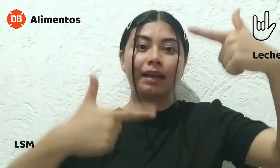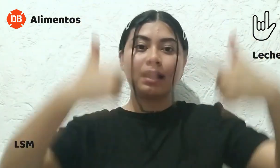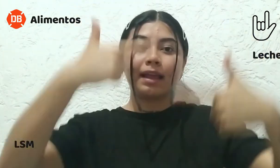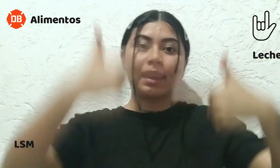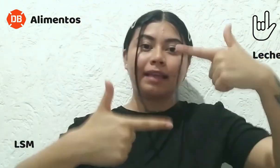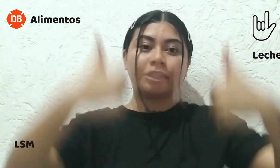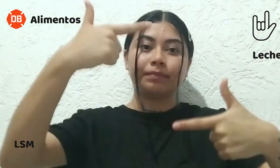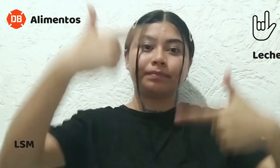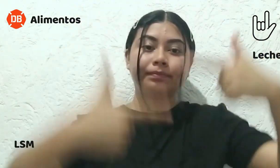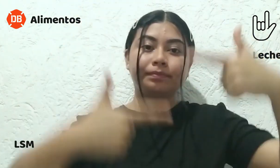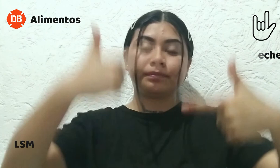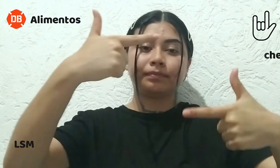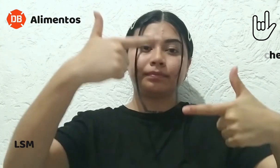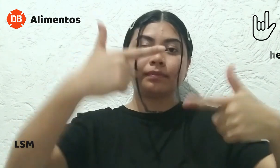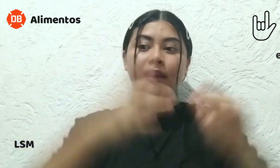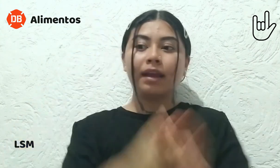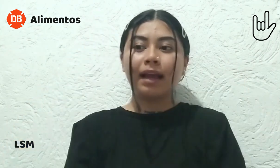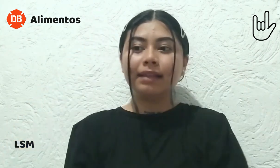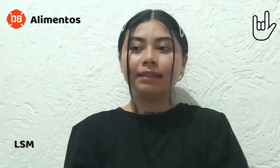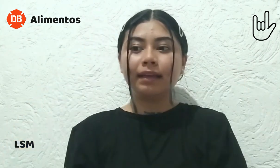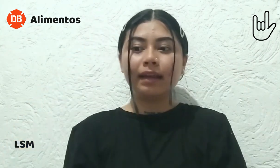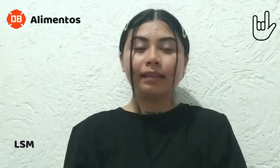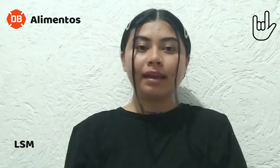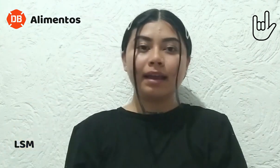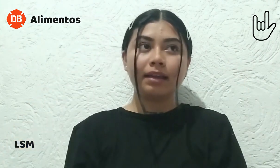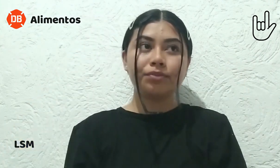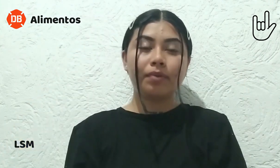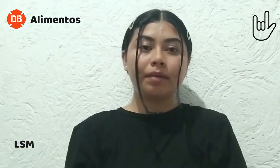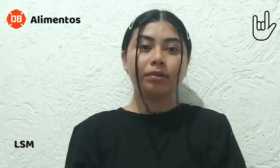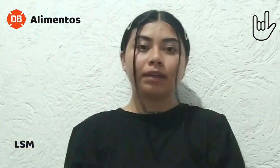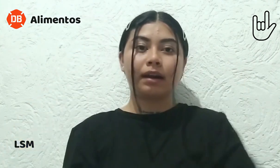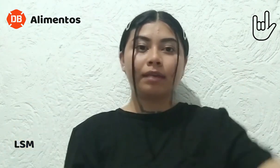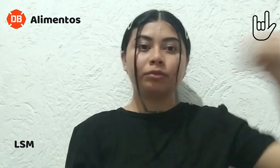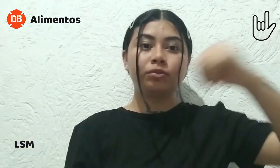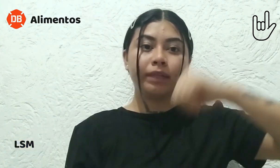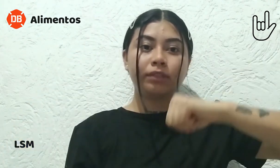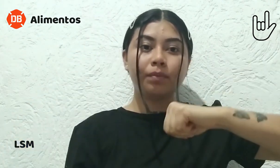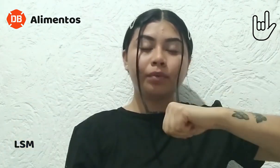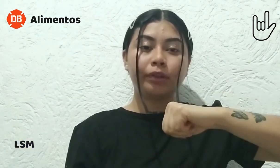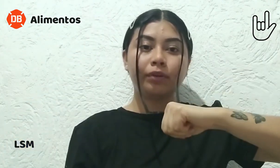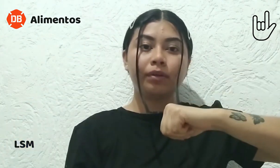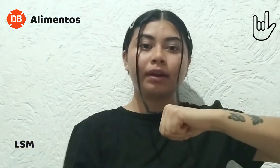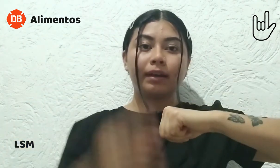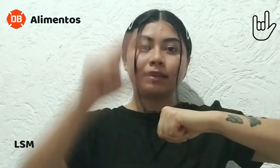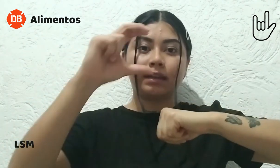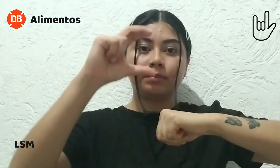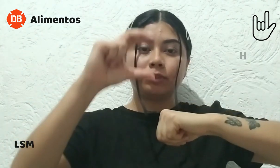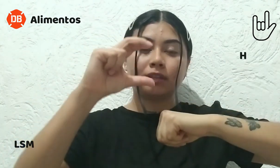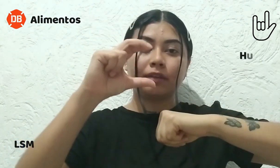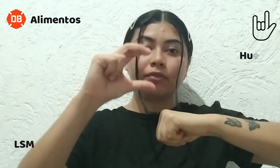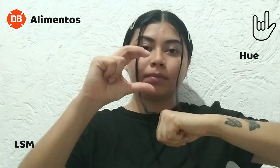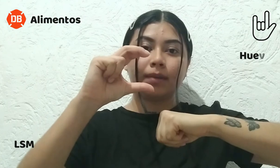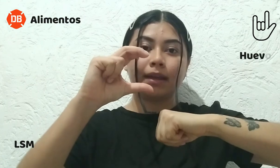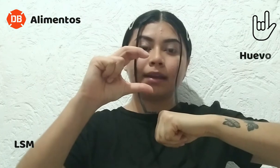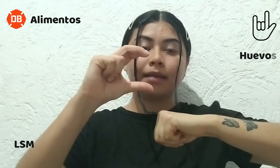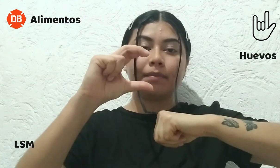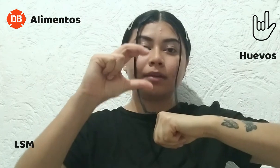leche. El siguiente es huevo. Cerraremos nuestro puño. Realizaremos esta forma en la mano